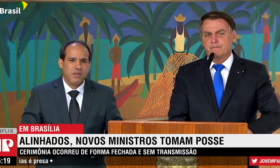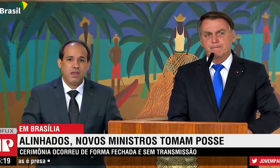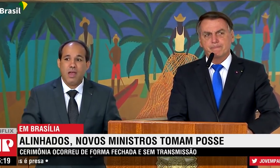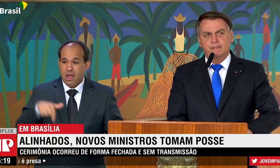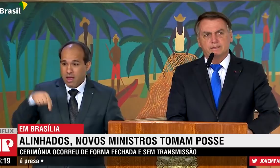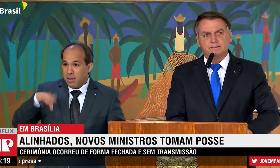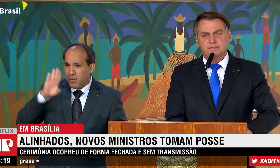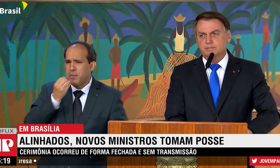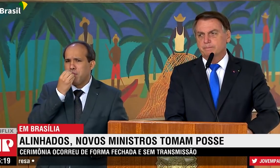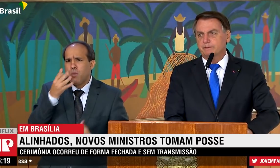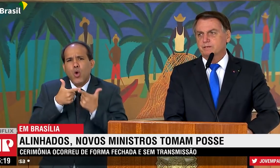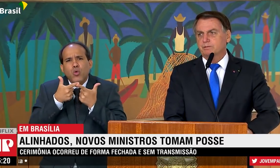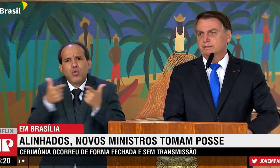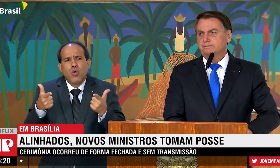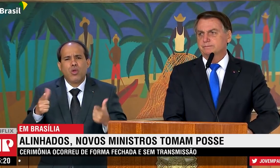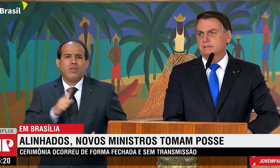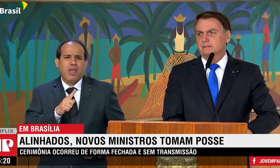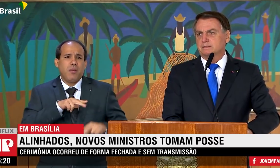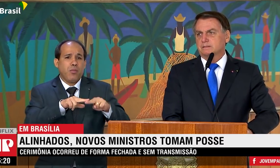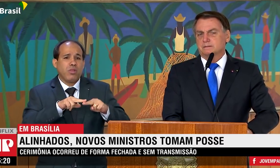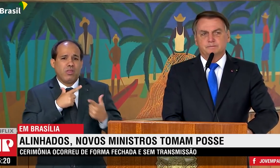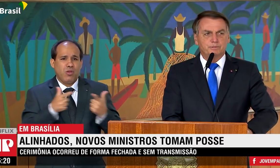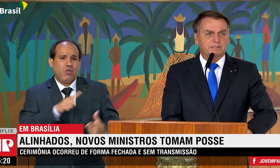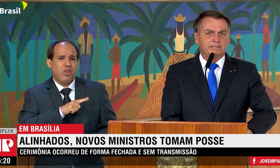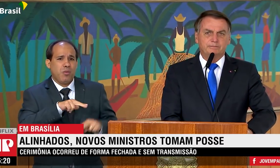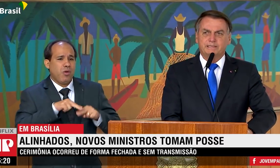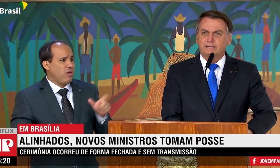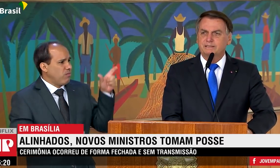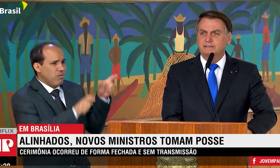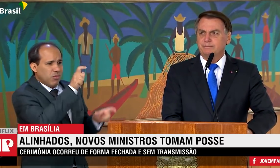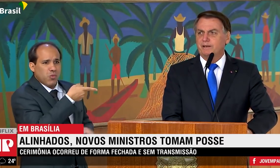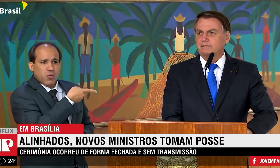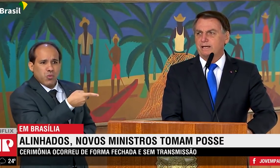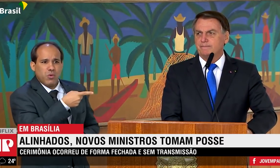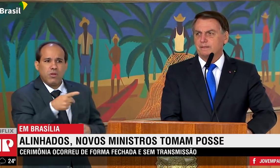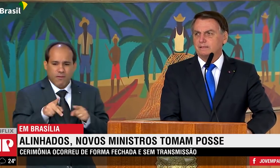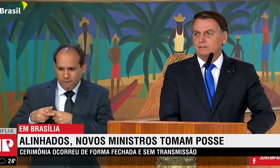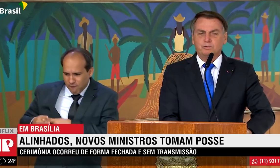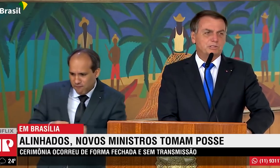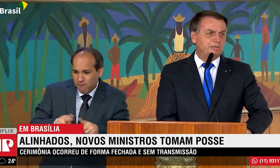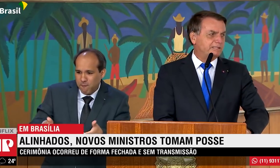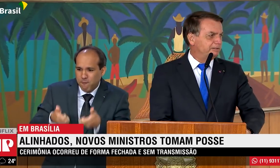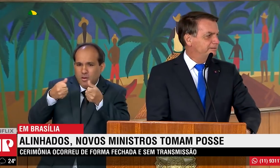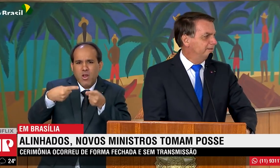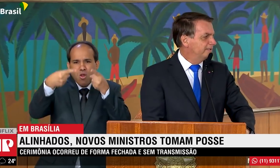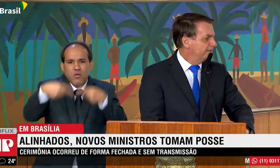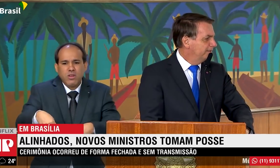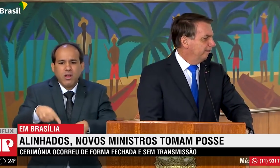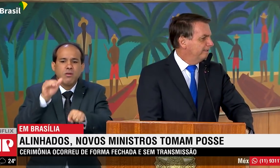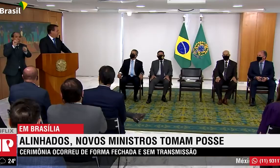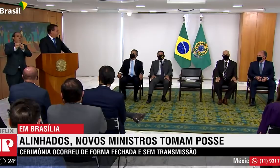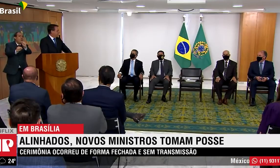servidos, estamos aperfeiçoando, buscando maneiras de enfrentar o desconhecido.